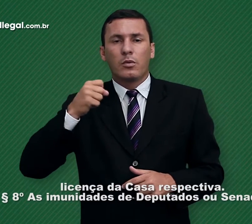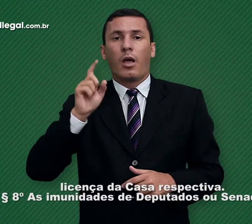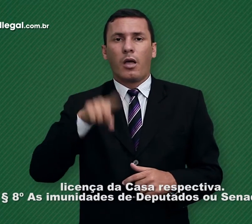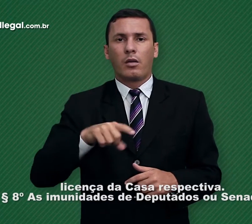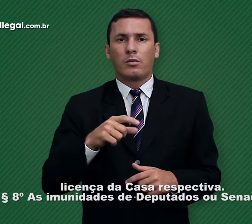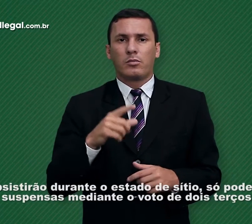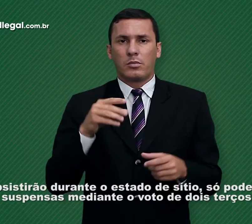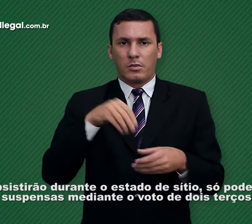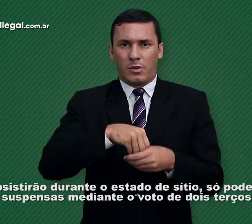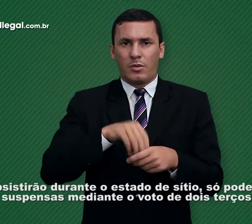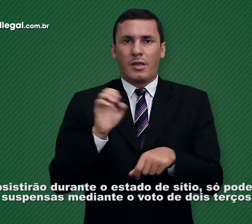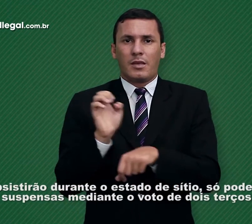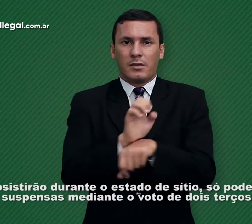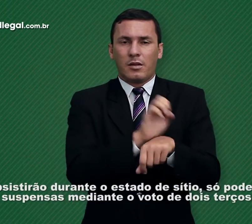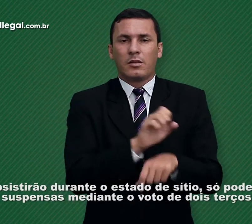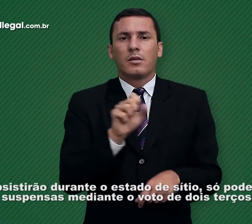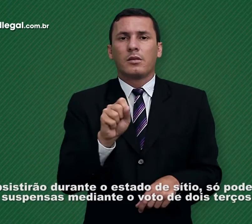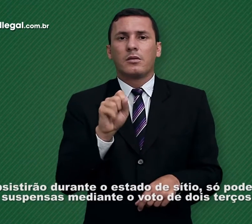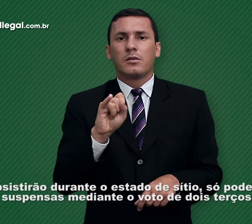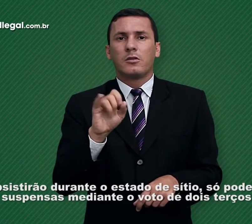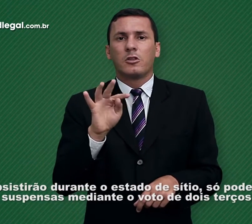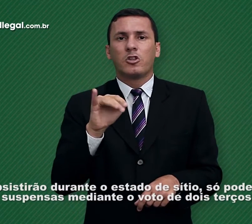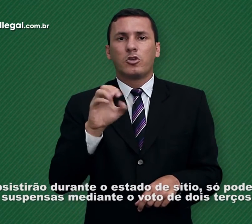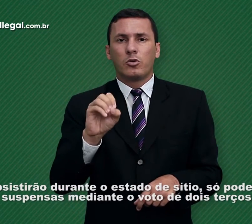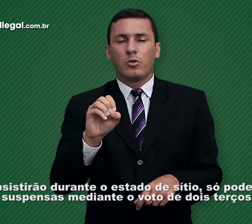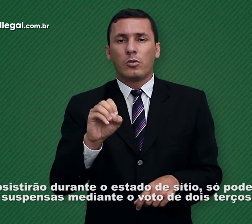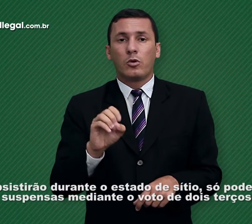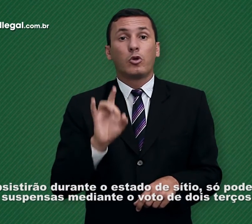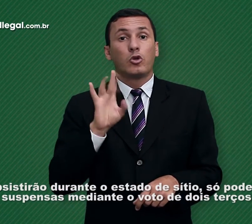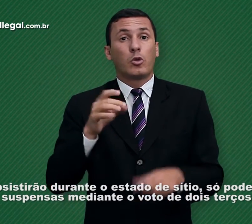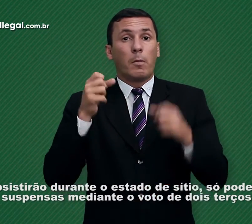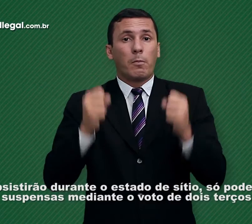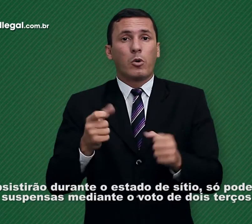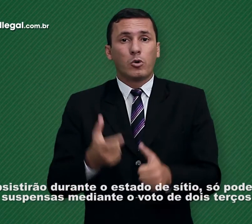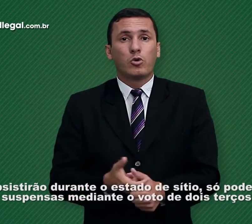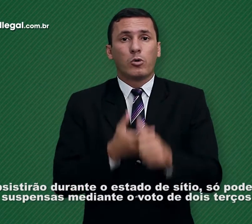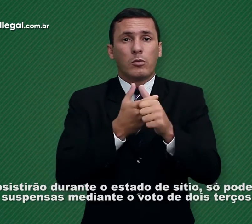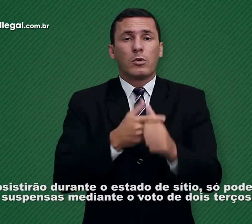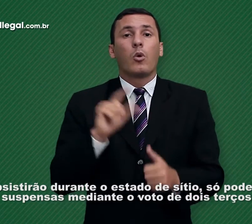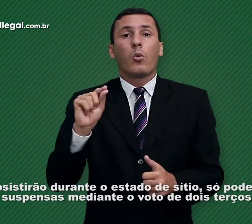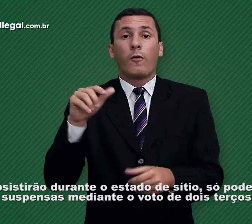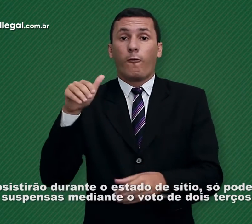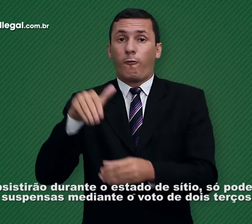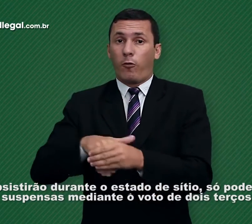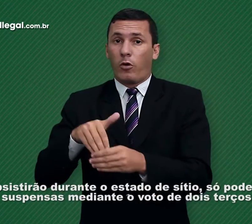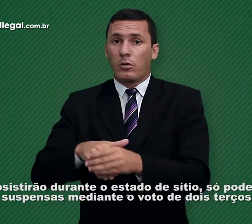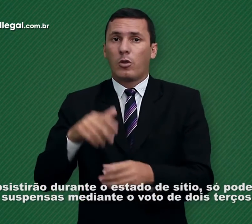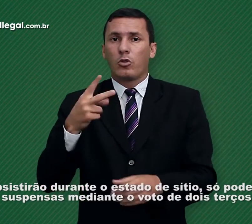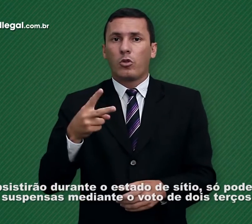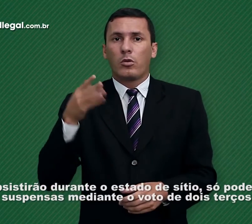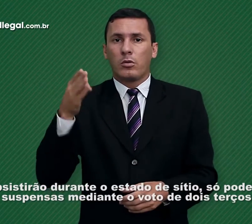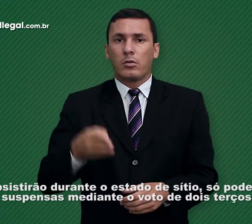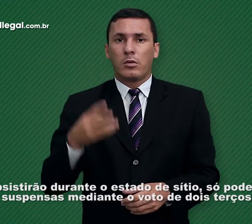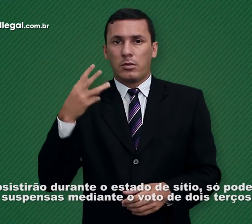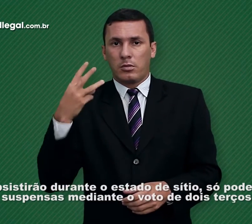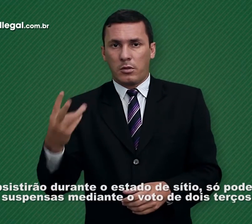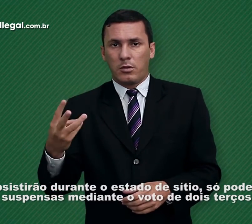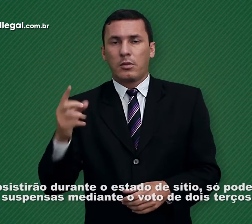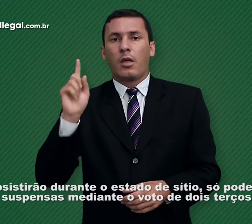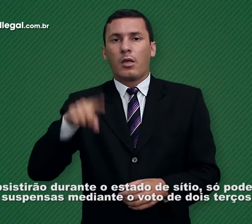senadores subsistirão durante o estado de sítio, só podendo ser suspensas mediante o voto de dois